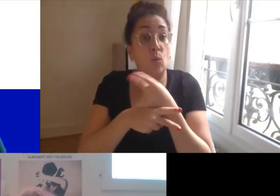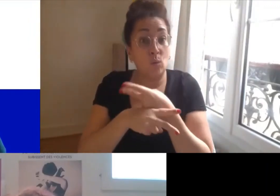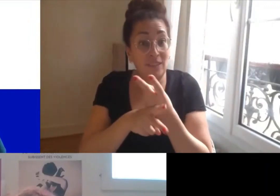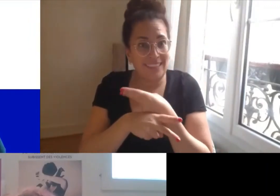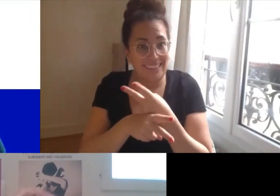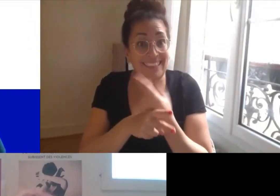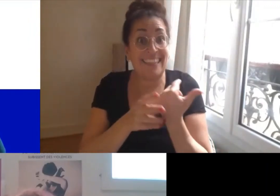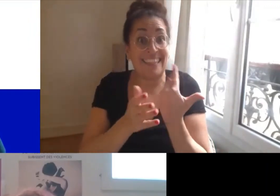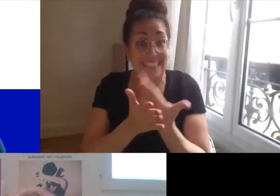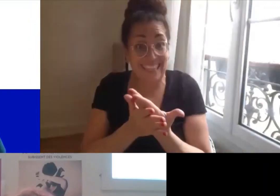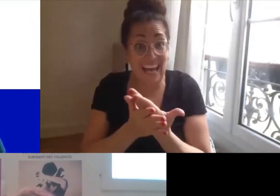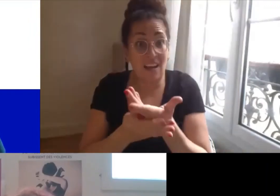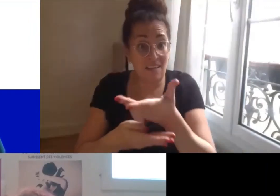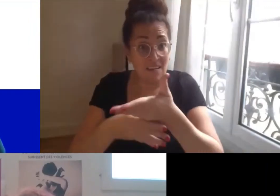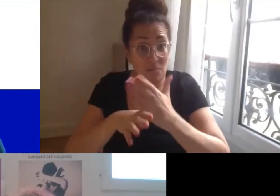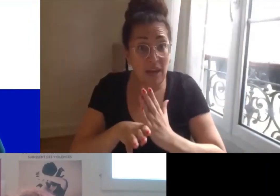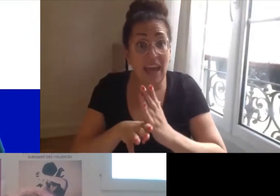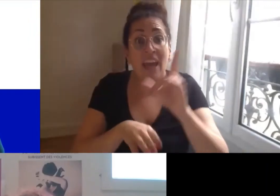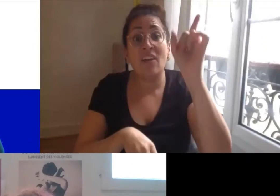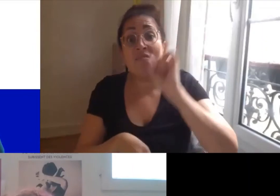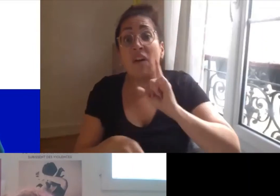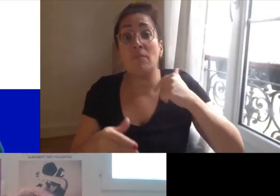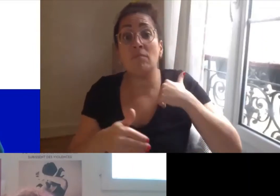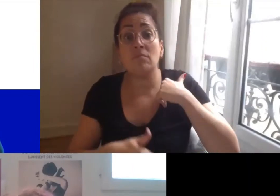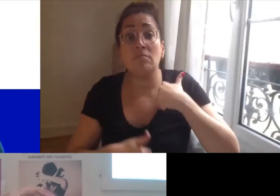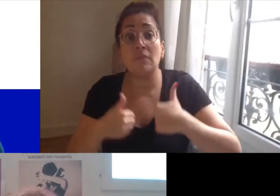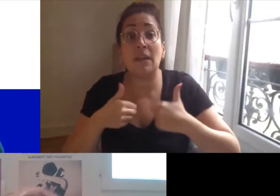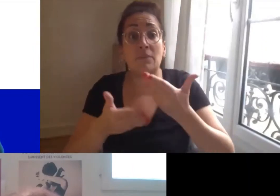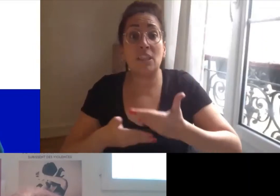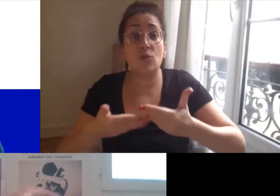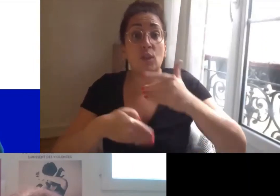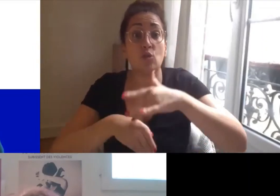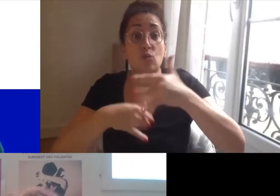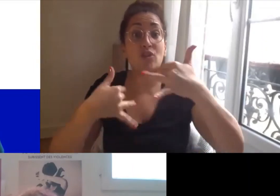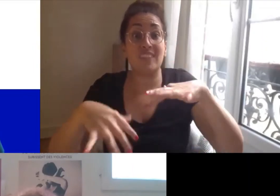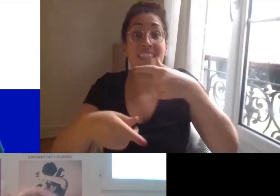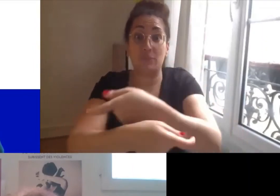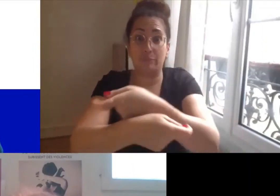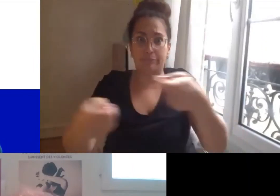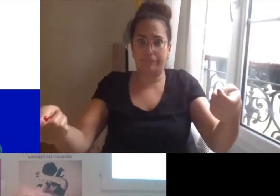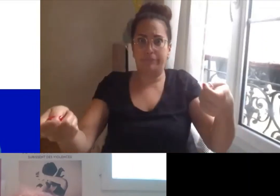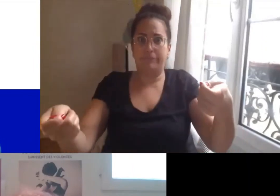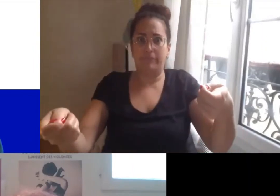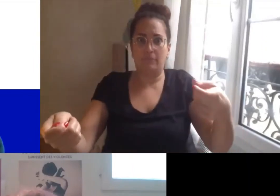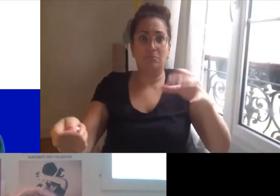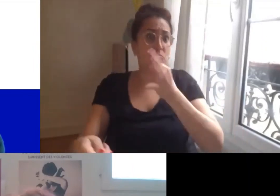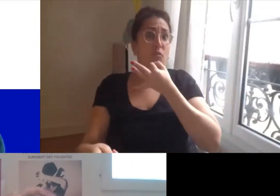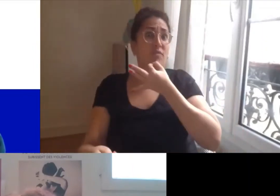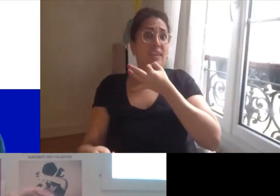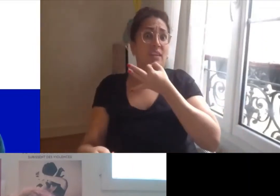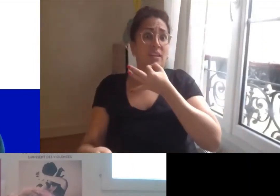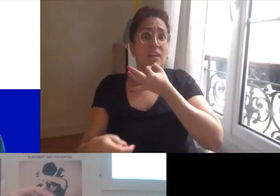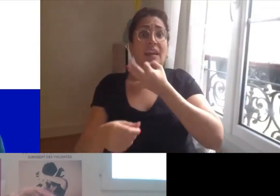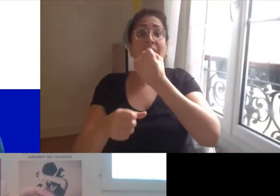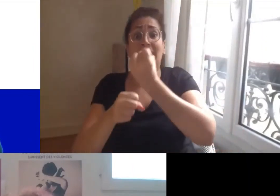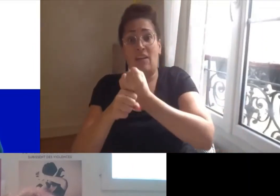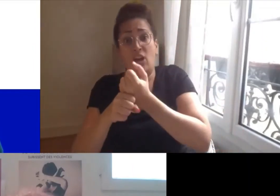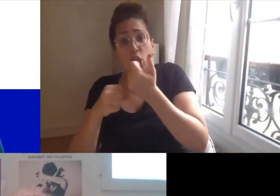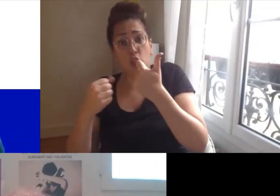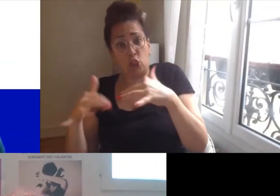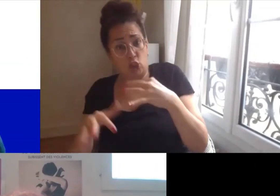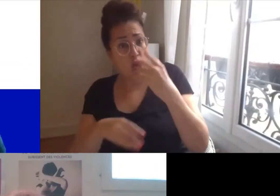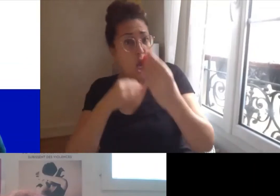directement aux femmes en situation de handicap qui sont soit en emploi soit en recherche d'emploi soit en